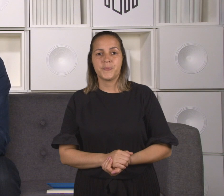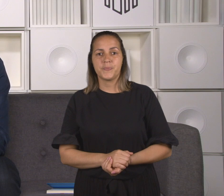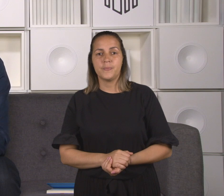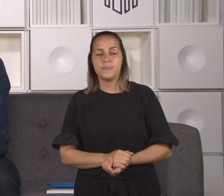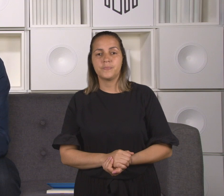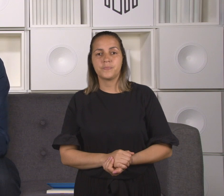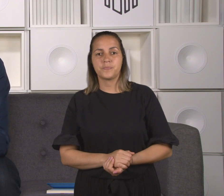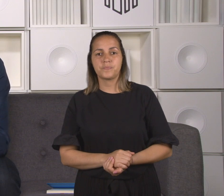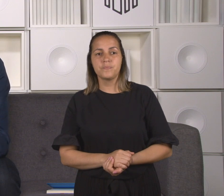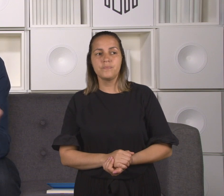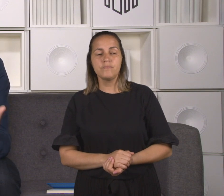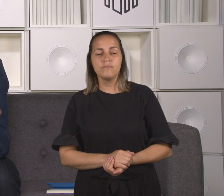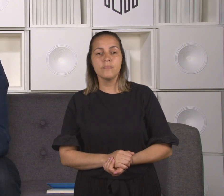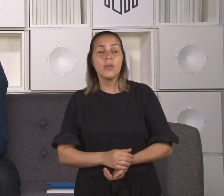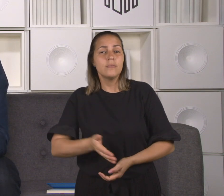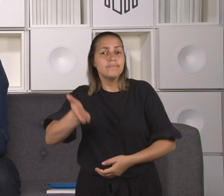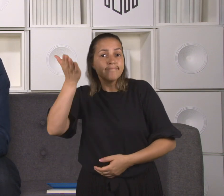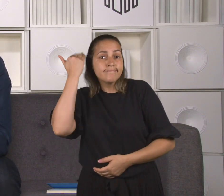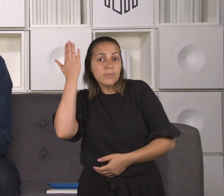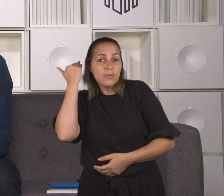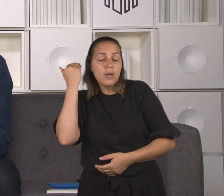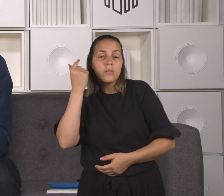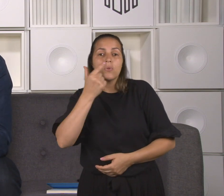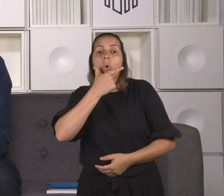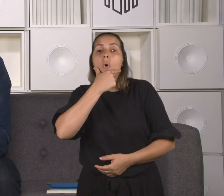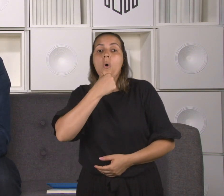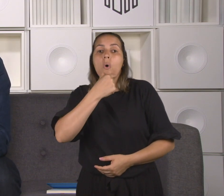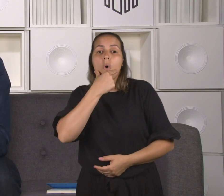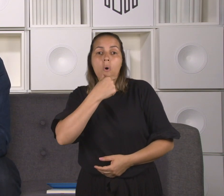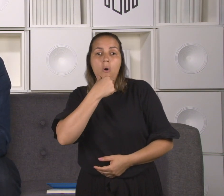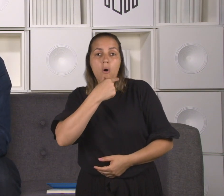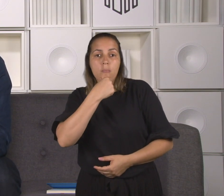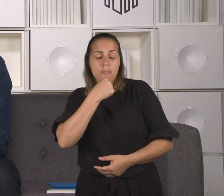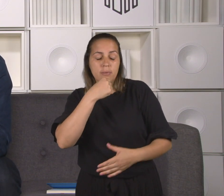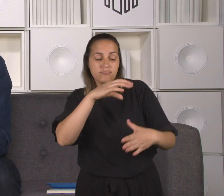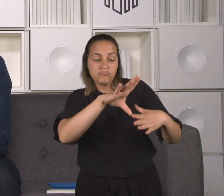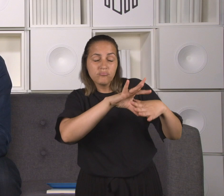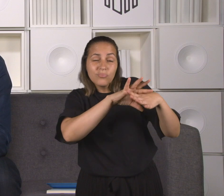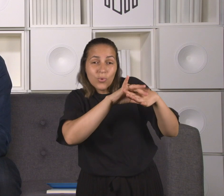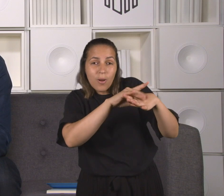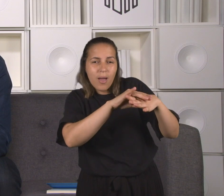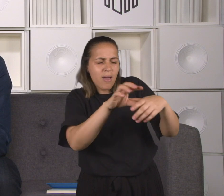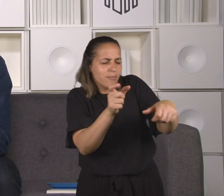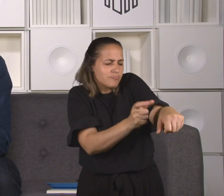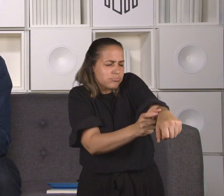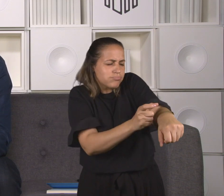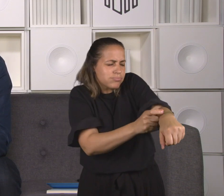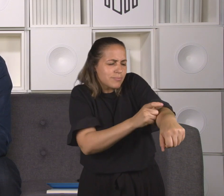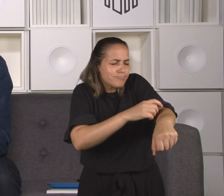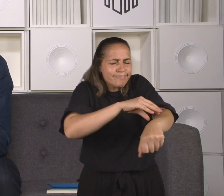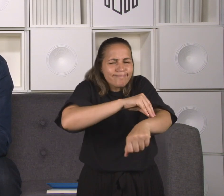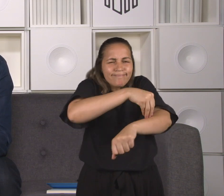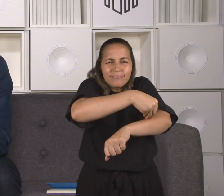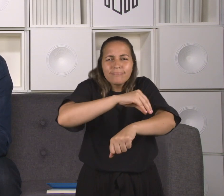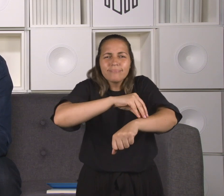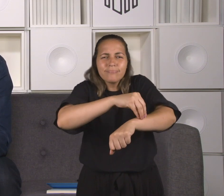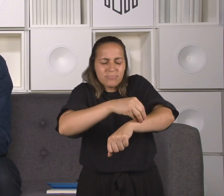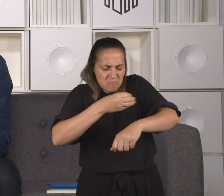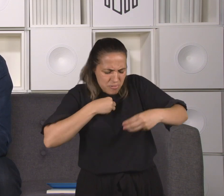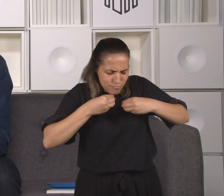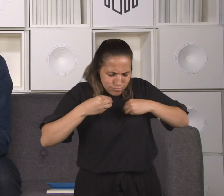os leprosos no tempo de Jesus eram considerados impuros e eles estavam, portanto,